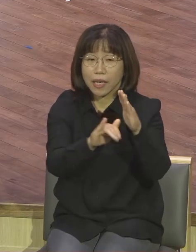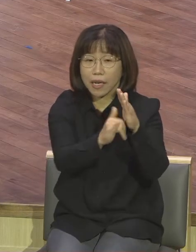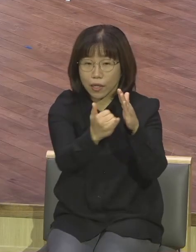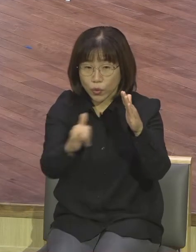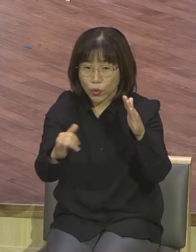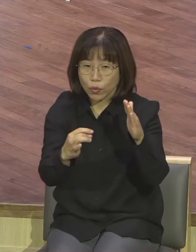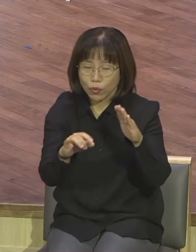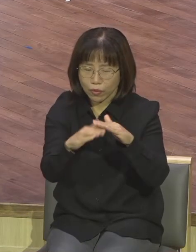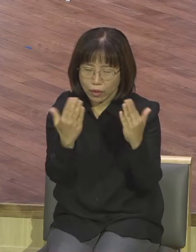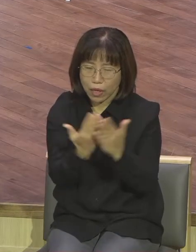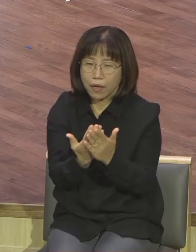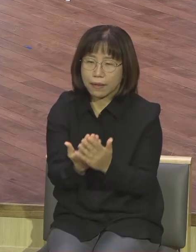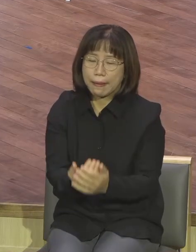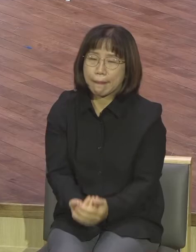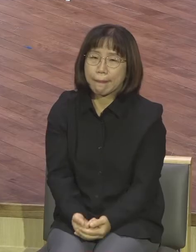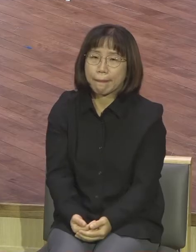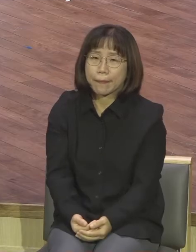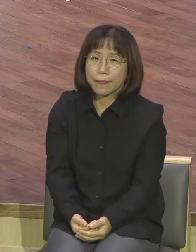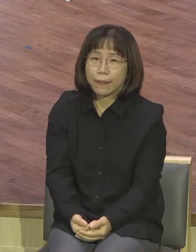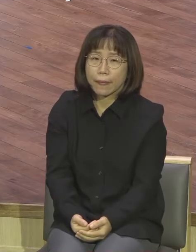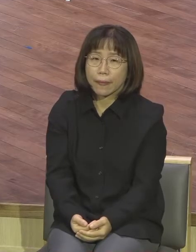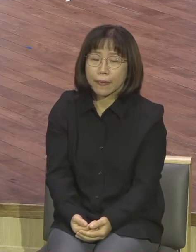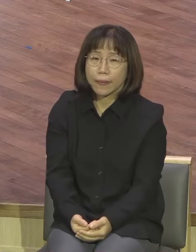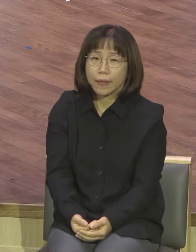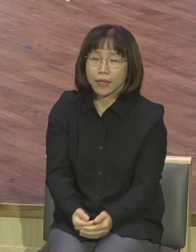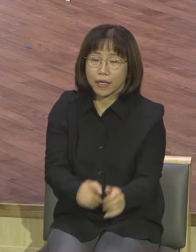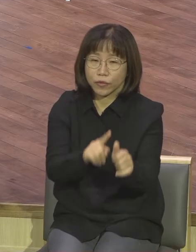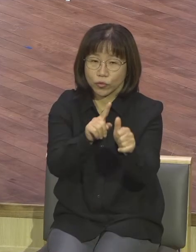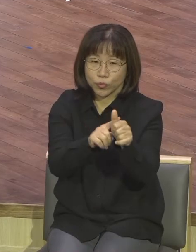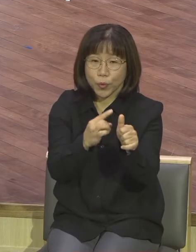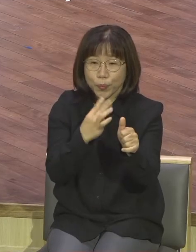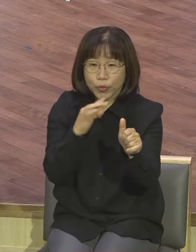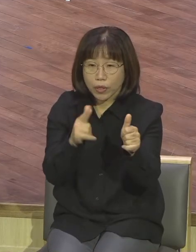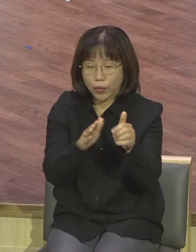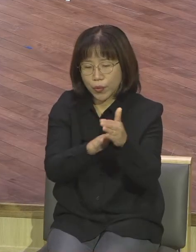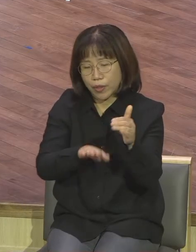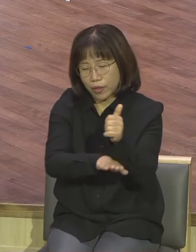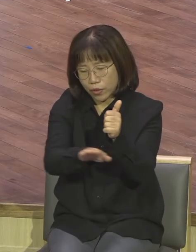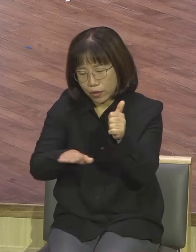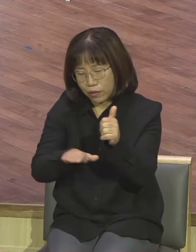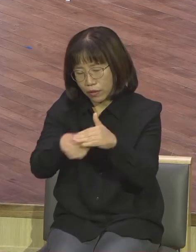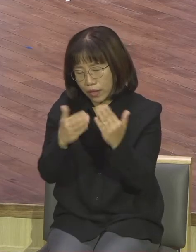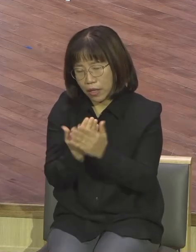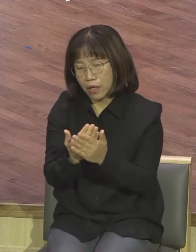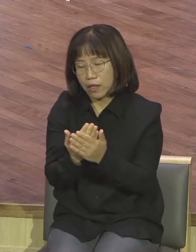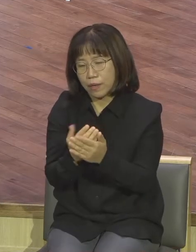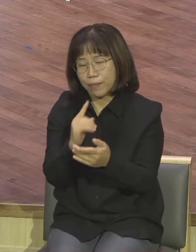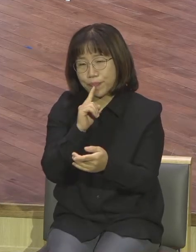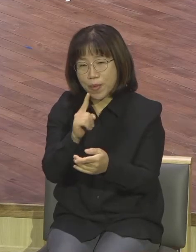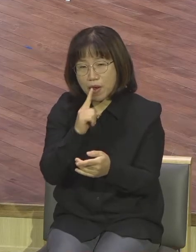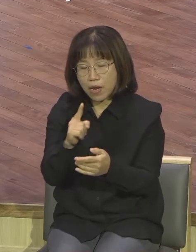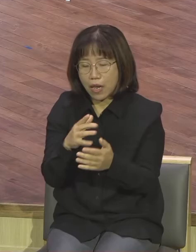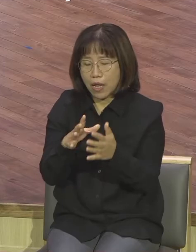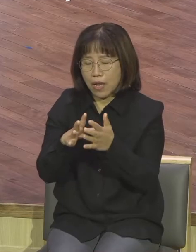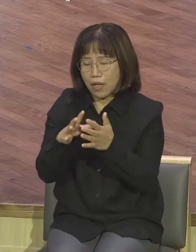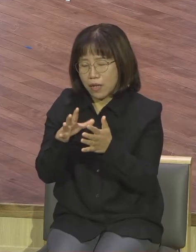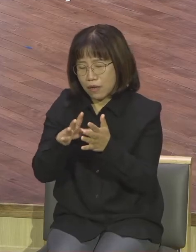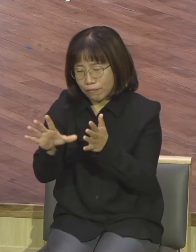내용이 그야말로 내용 많은 것들이 입에서 사람들이 오르내리고 서로